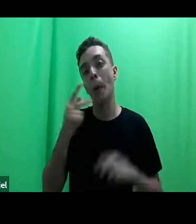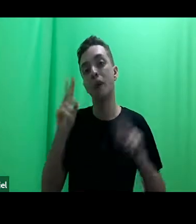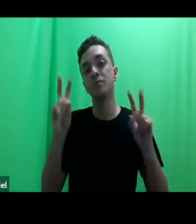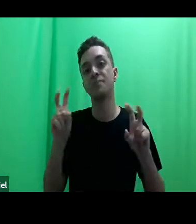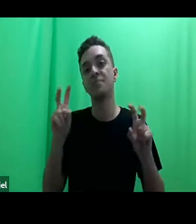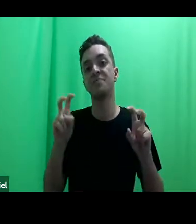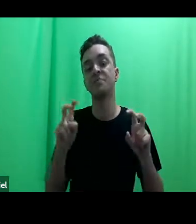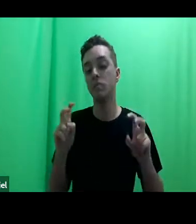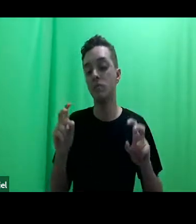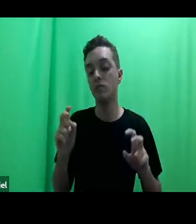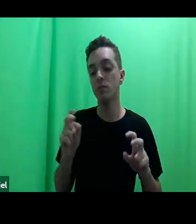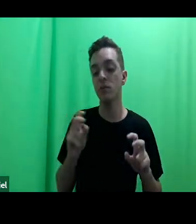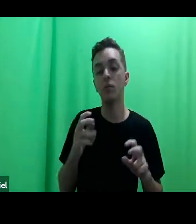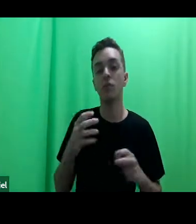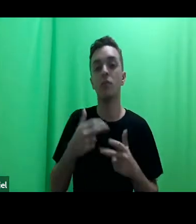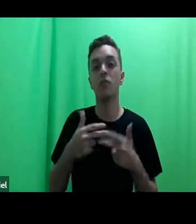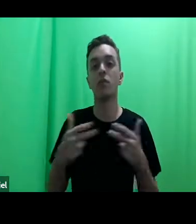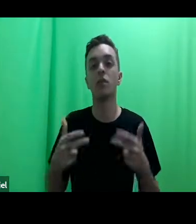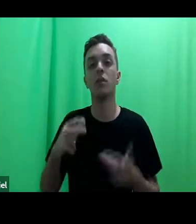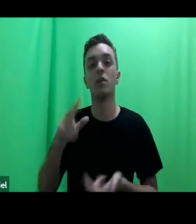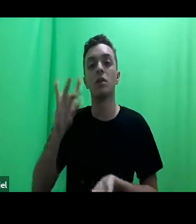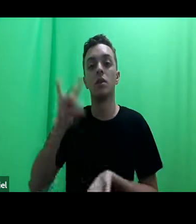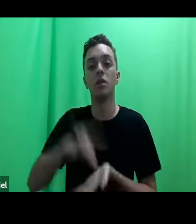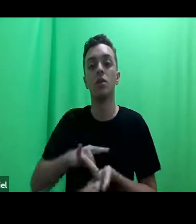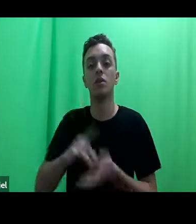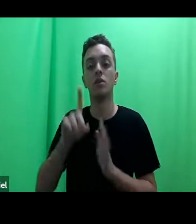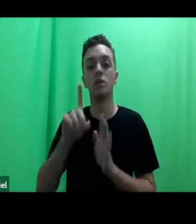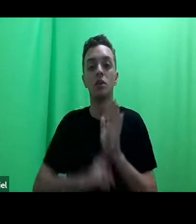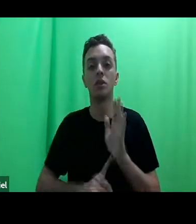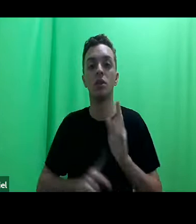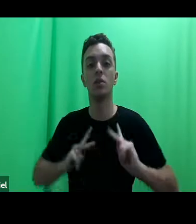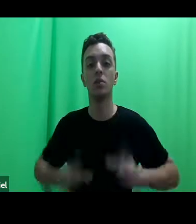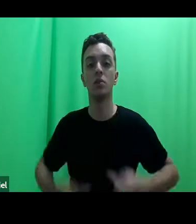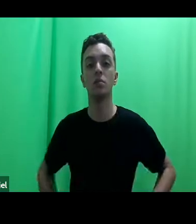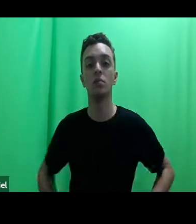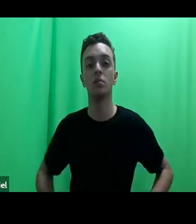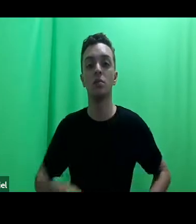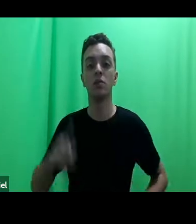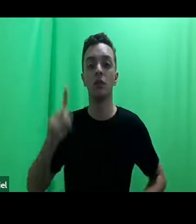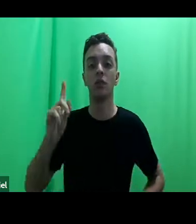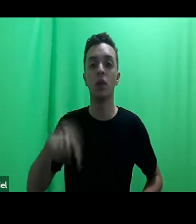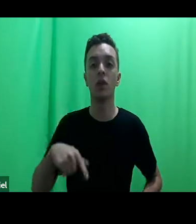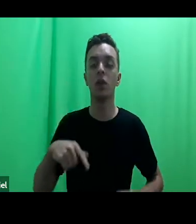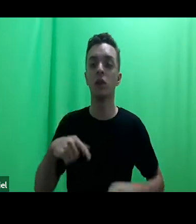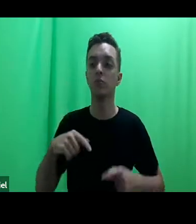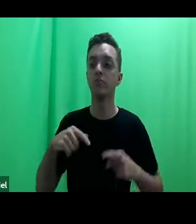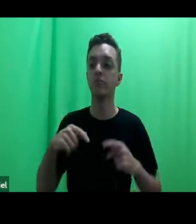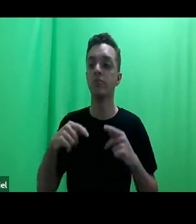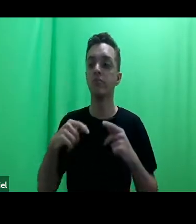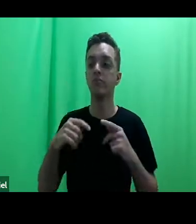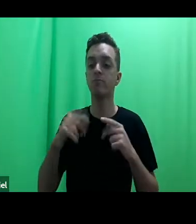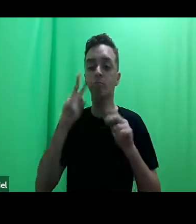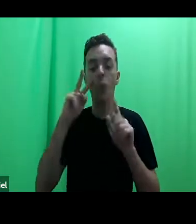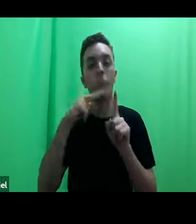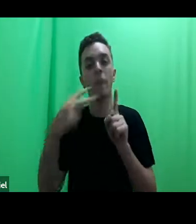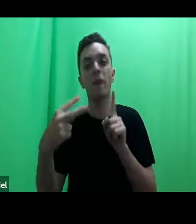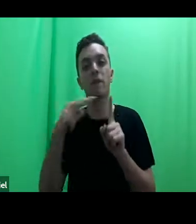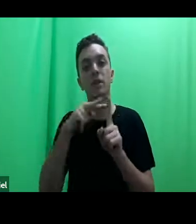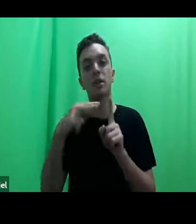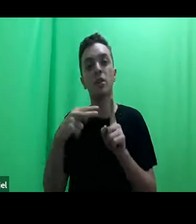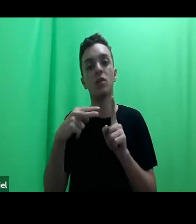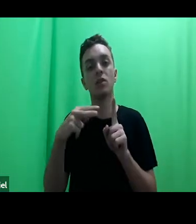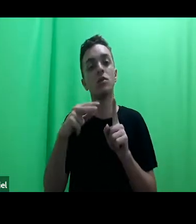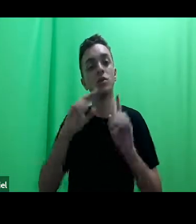reacionária dos direitos humanos. É uma perspectiva de direitos humanos, embora seja também contra os direitos humanos.